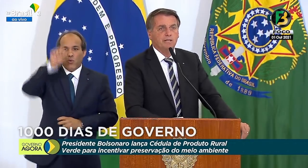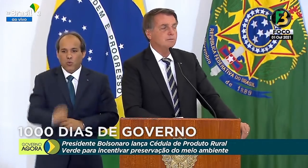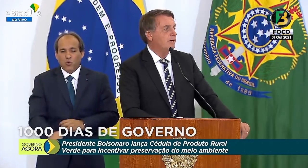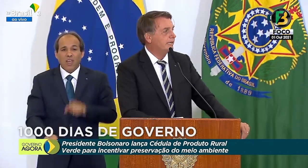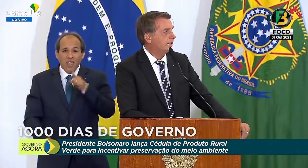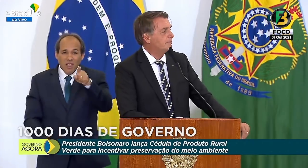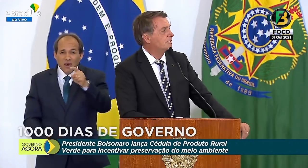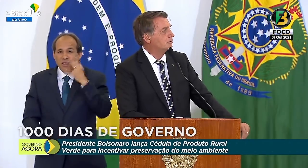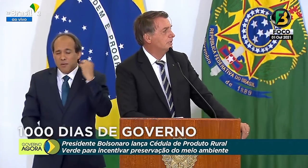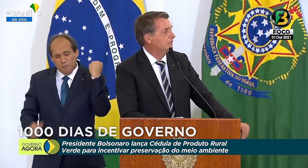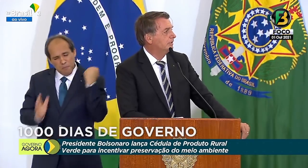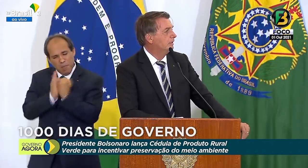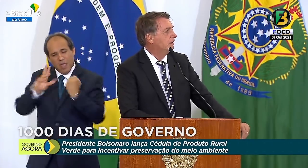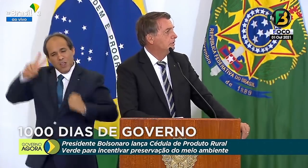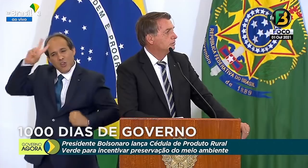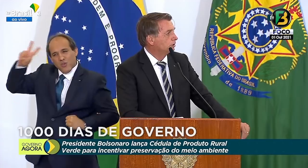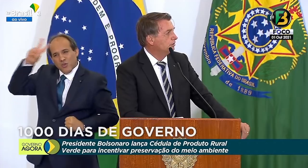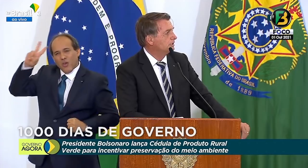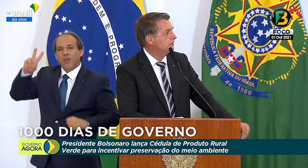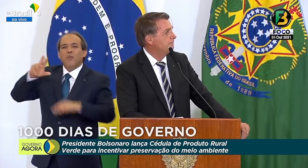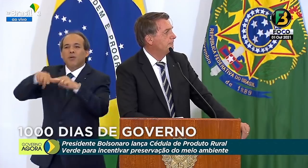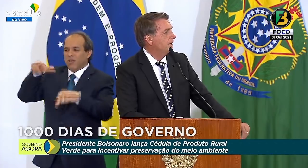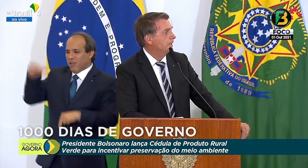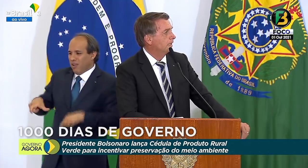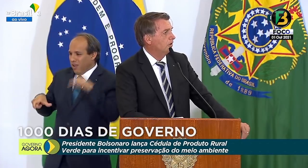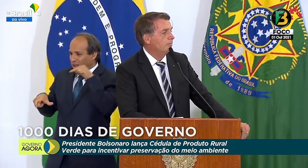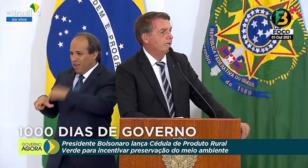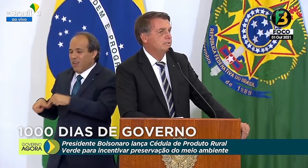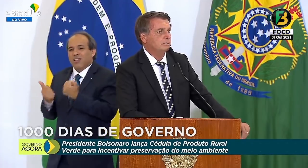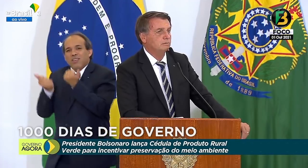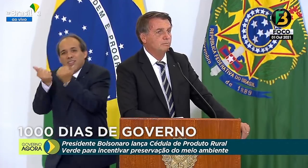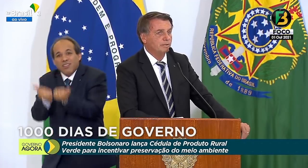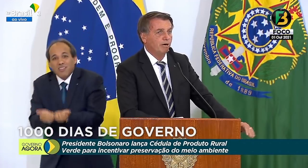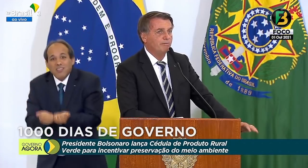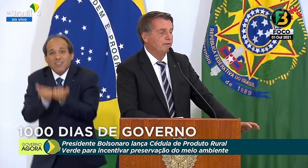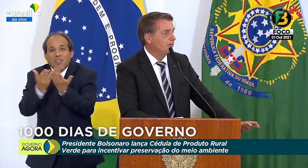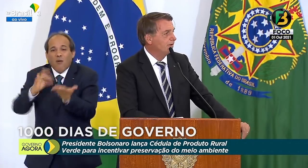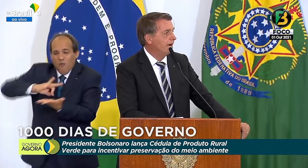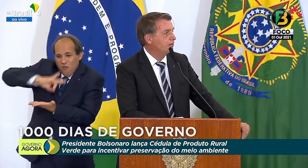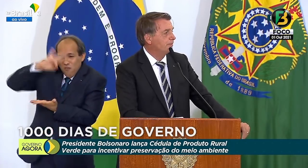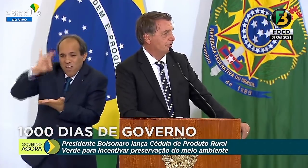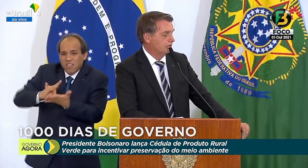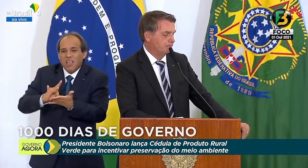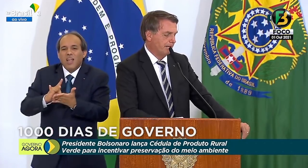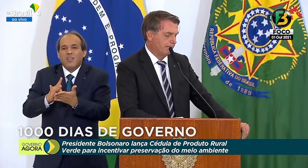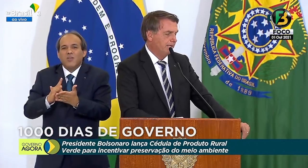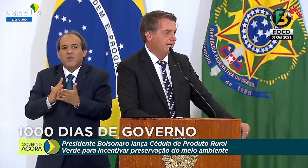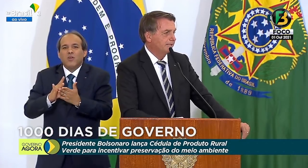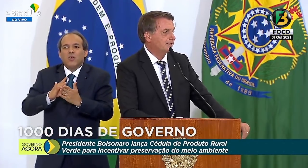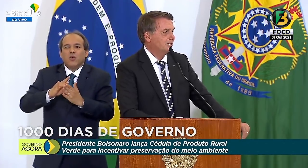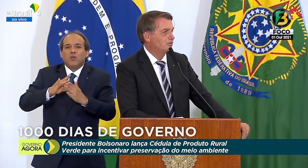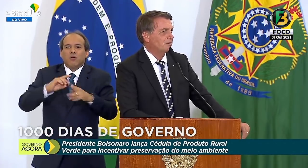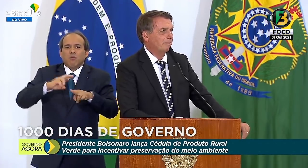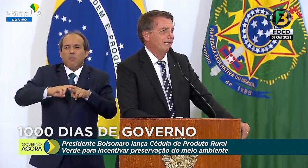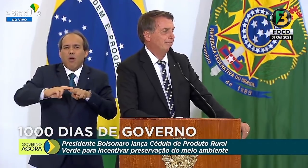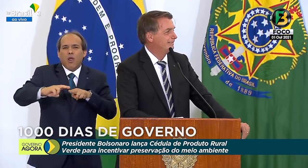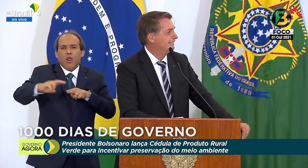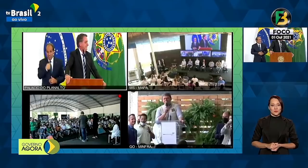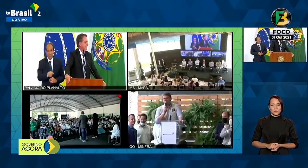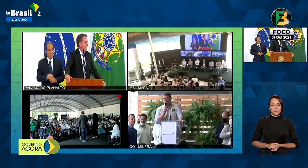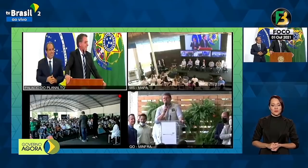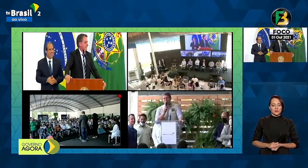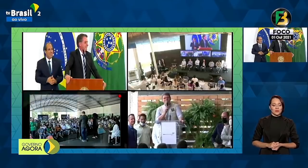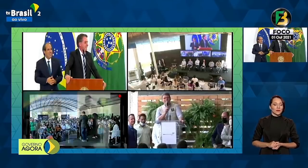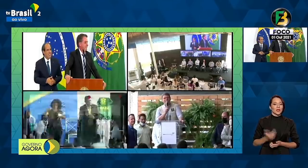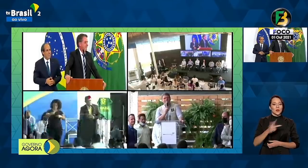pela história como aquela pessoa que trouxe realmente o modal ferroviário para o nosso país. Tarcísio, com a palavra.